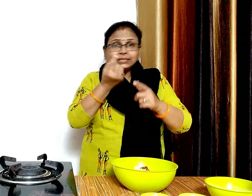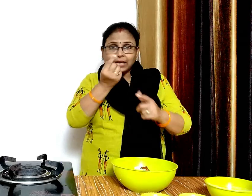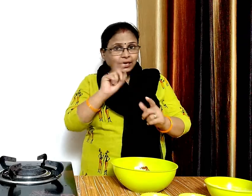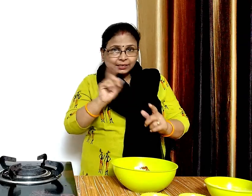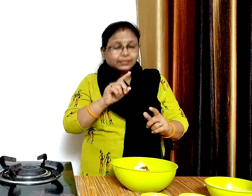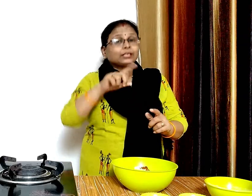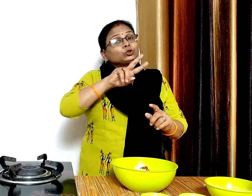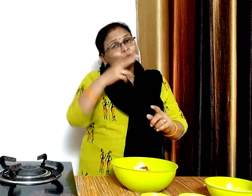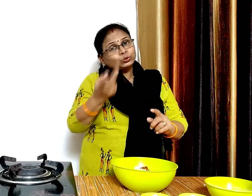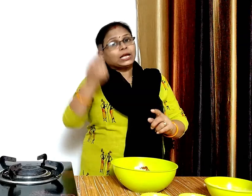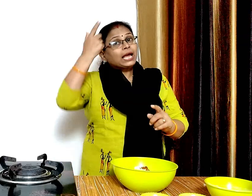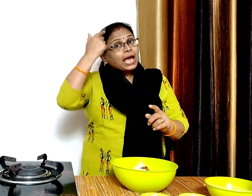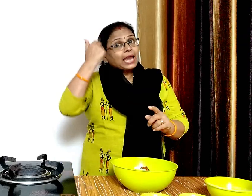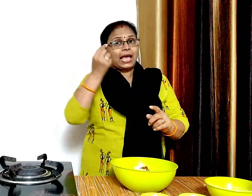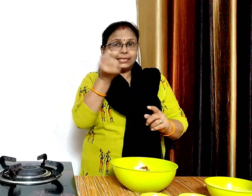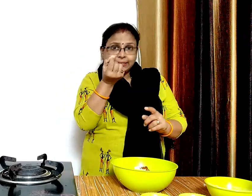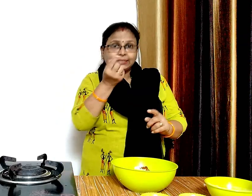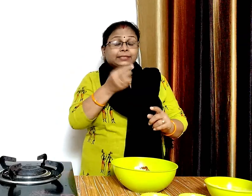एक बड़ा चमच कलोंजी